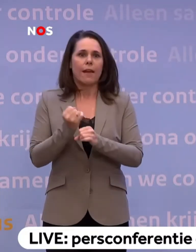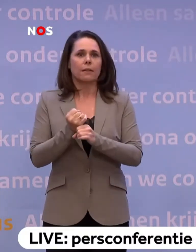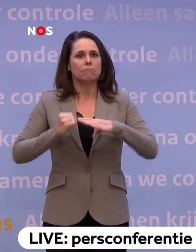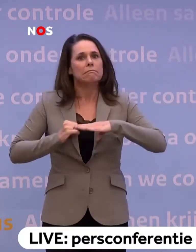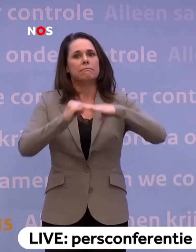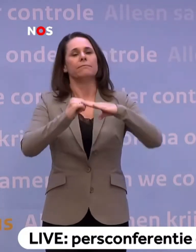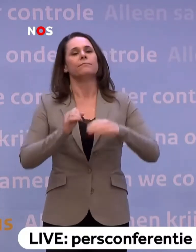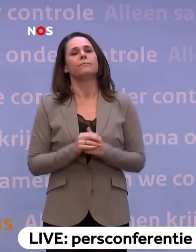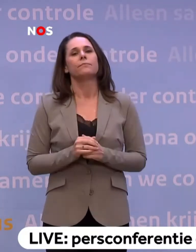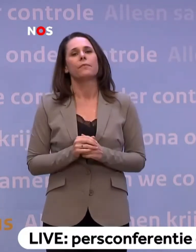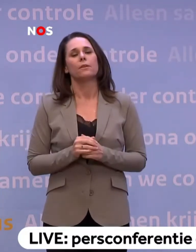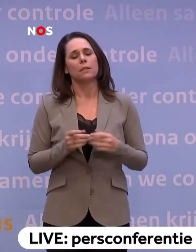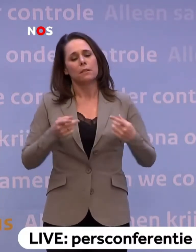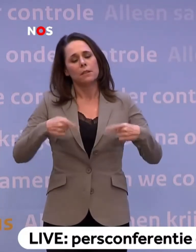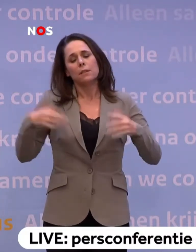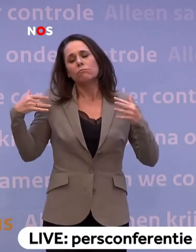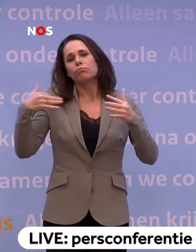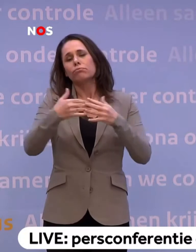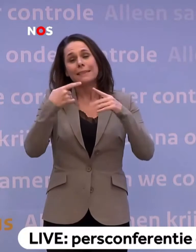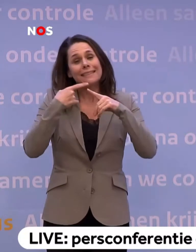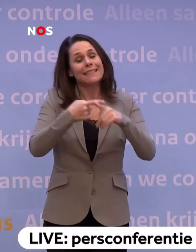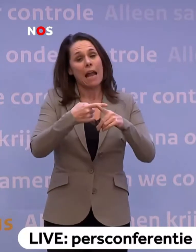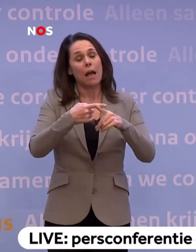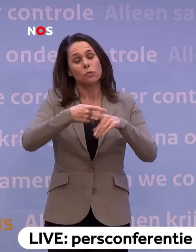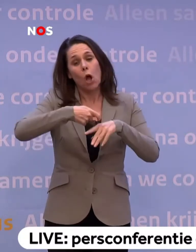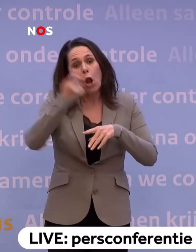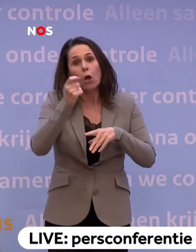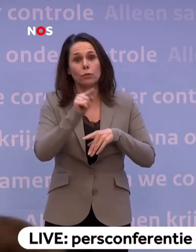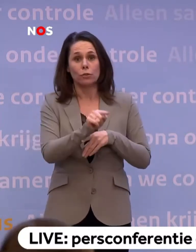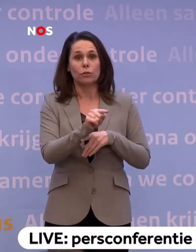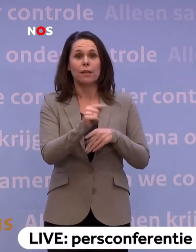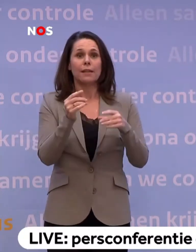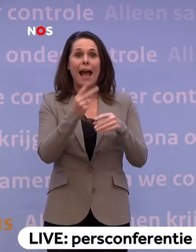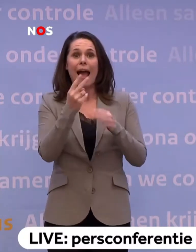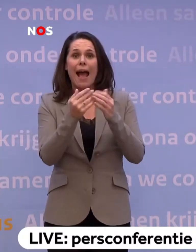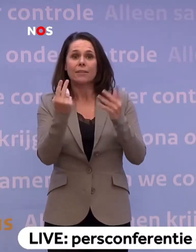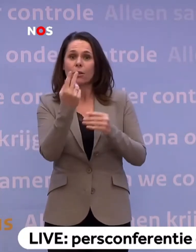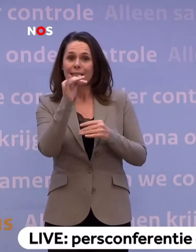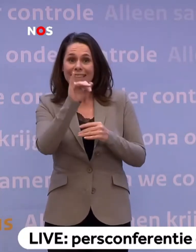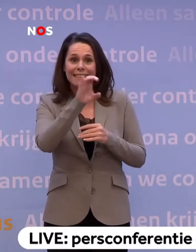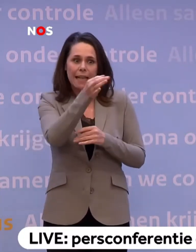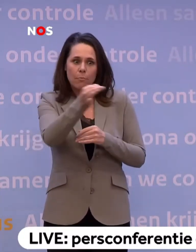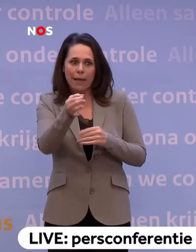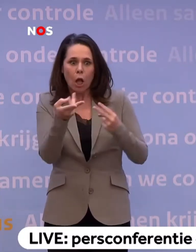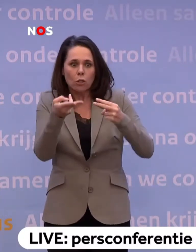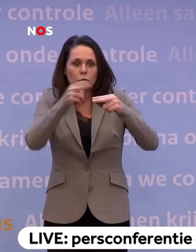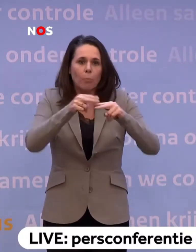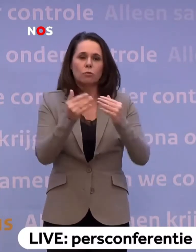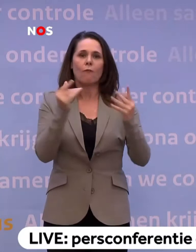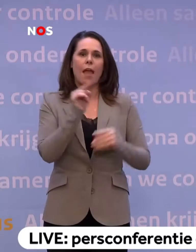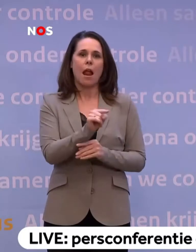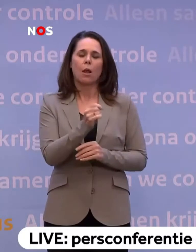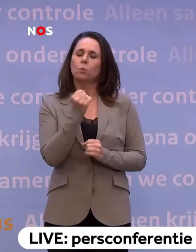ongekende krachtsinspanning is het de ziekenhuizen gelukt om het aantal plekken op de intensive care te verdubbelen. Een